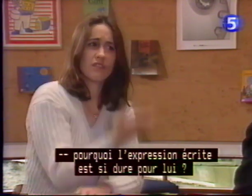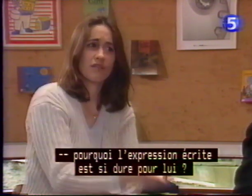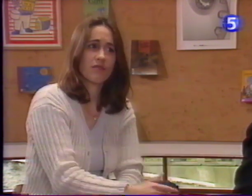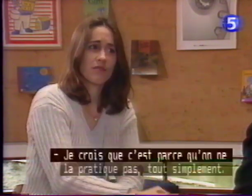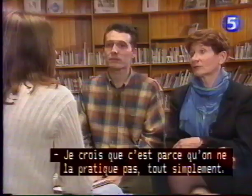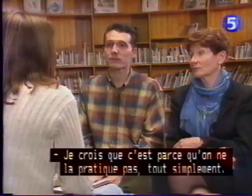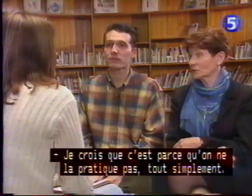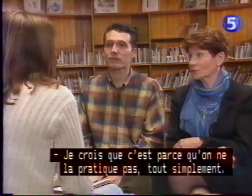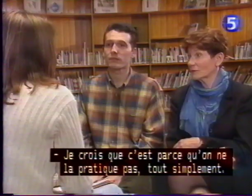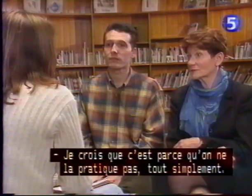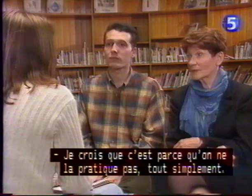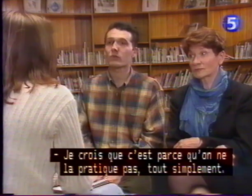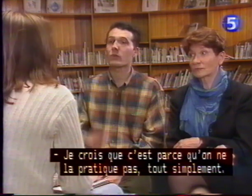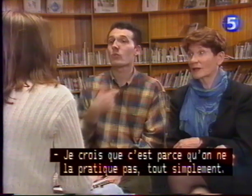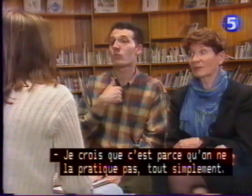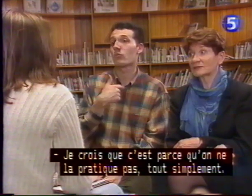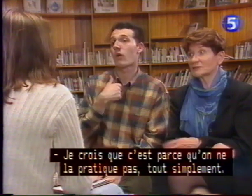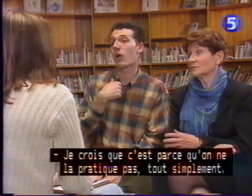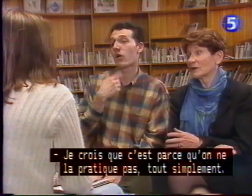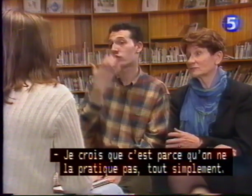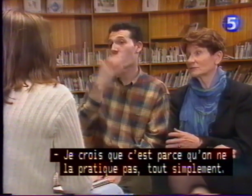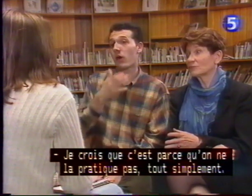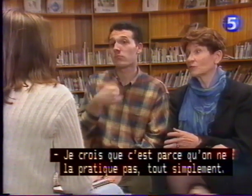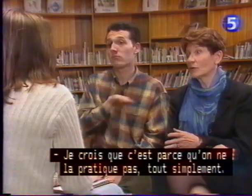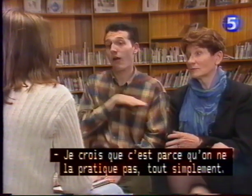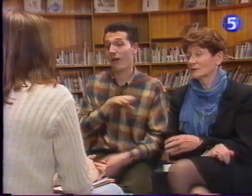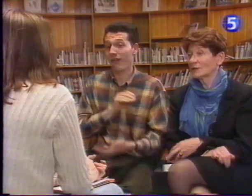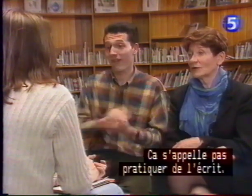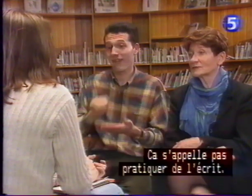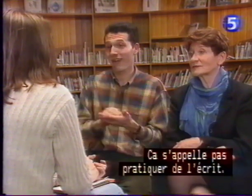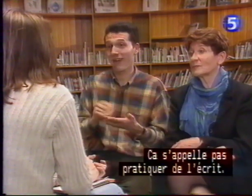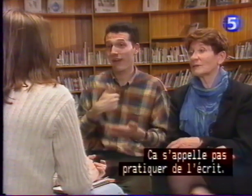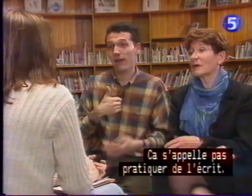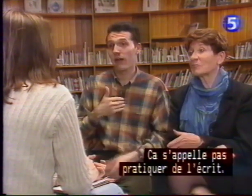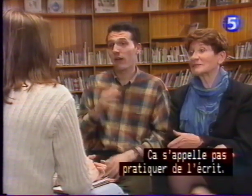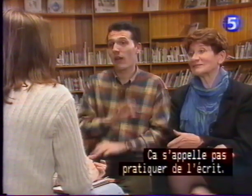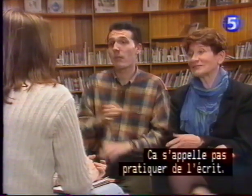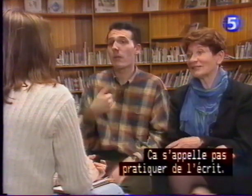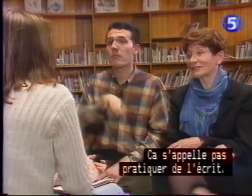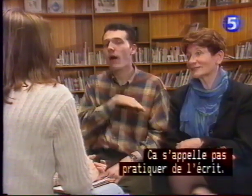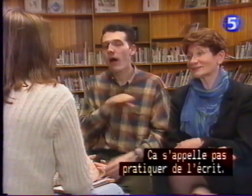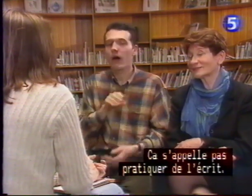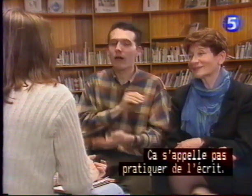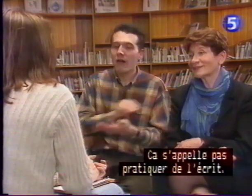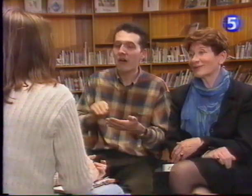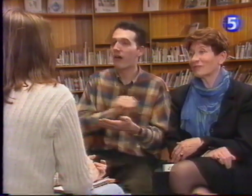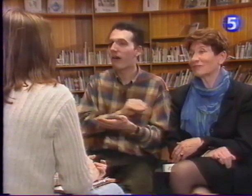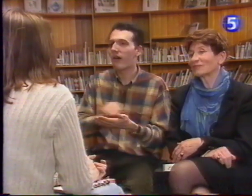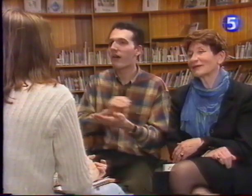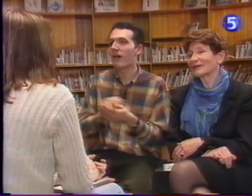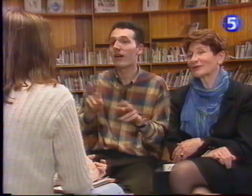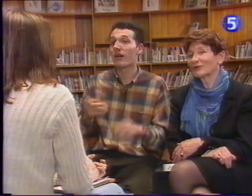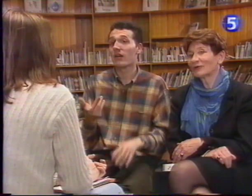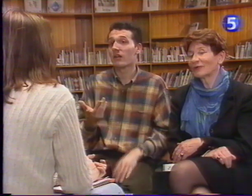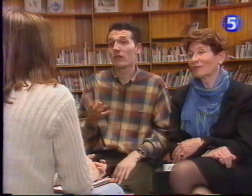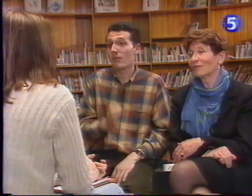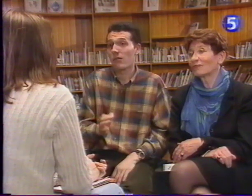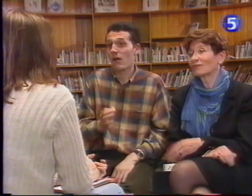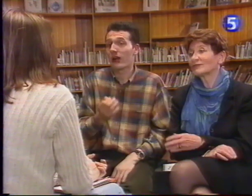? Alors, moi, je crois que c'est parce qu'on ne la pratique pas, tout simplement. Ça ne'appelle pas pratiquer de l'écrit. On fait des